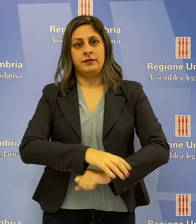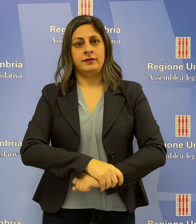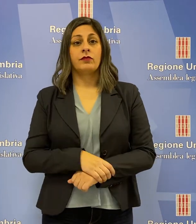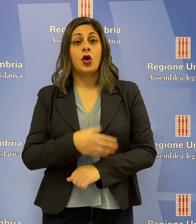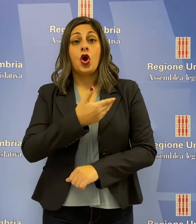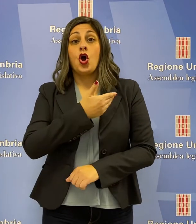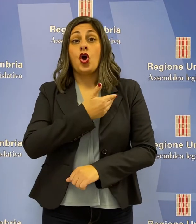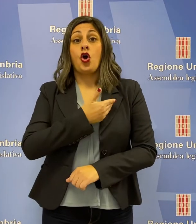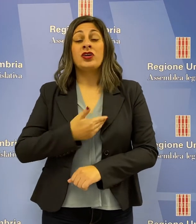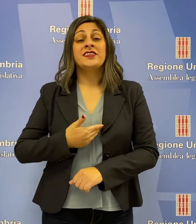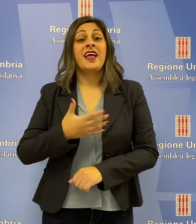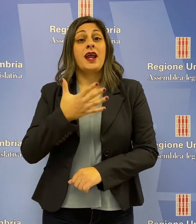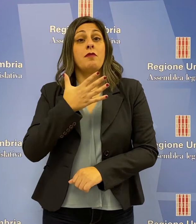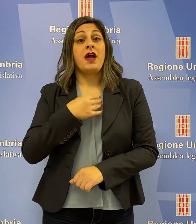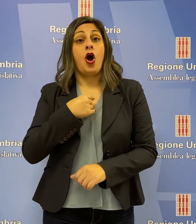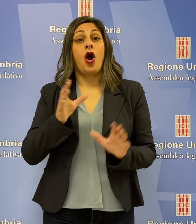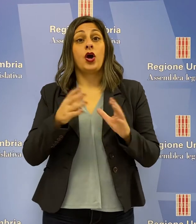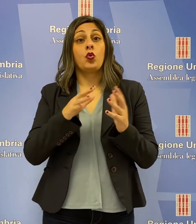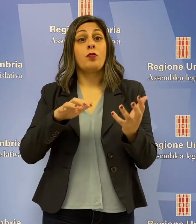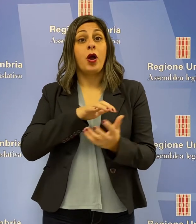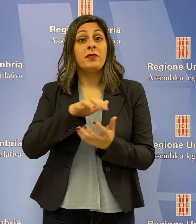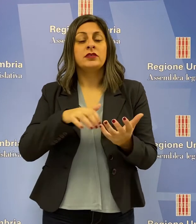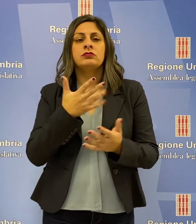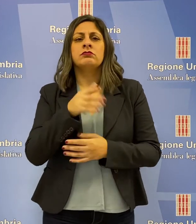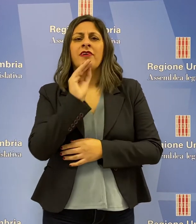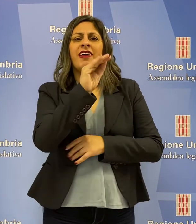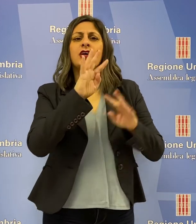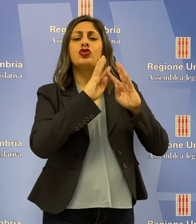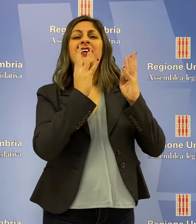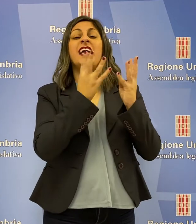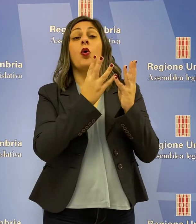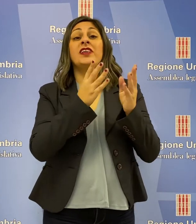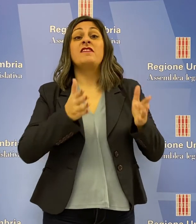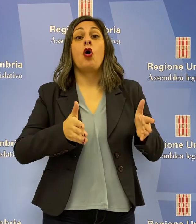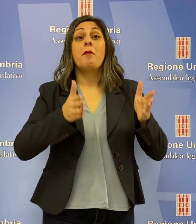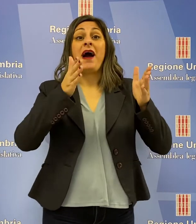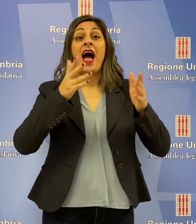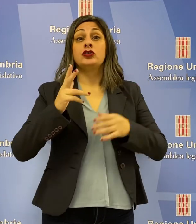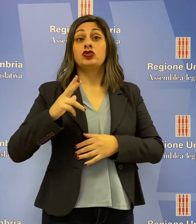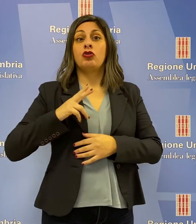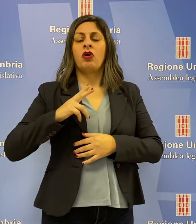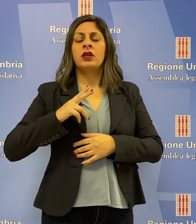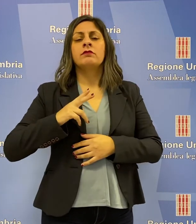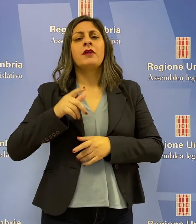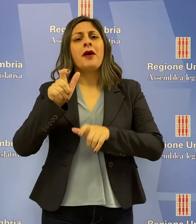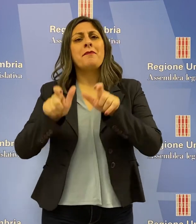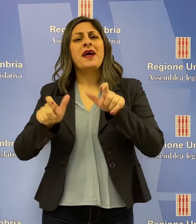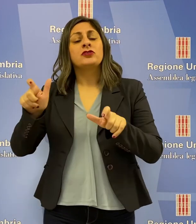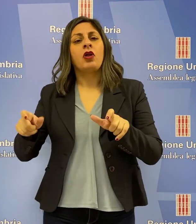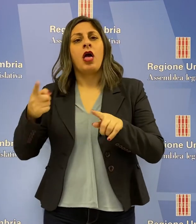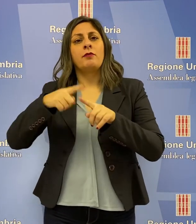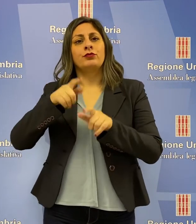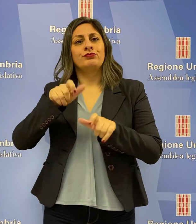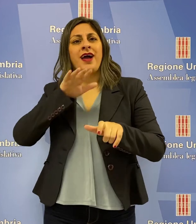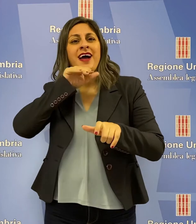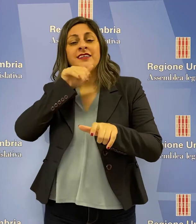Il consigliere Vincenzo Bianconi del Gruppo Misto ha chiesto all'esecutivo di Palazzo Donini di tutelare il personale e le persone anziane non